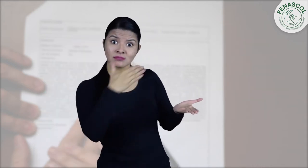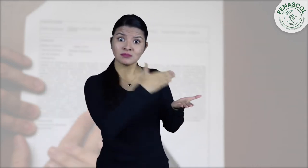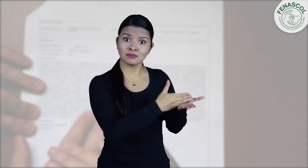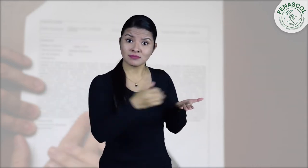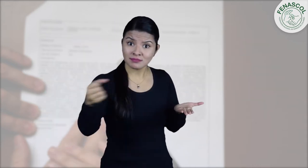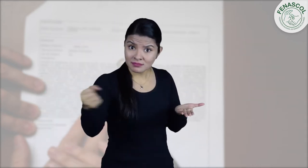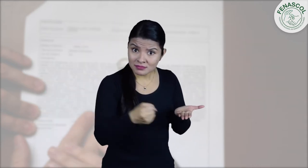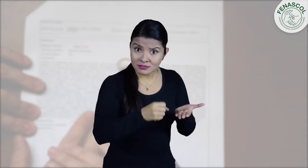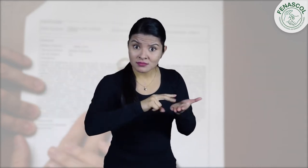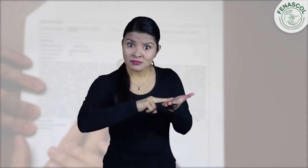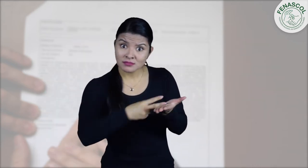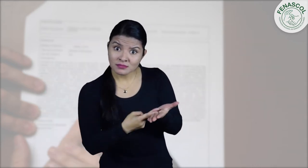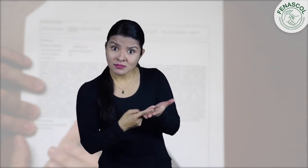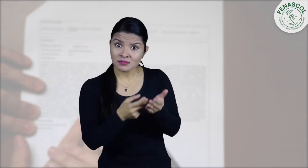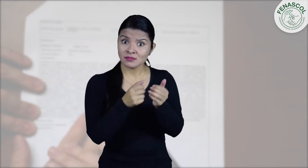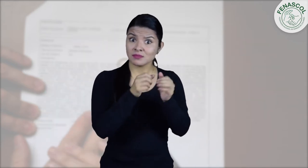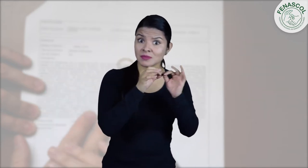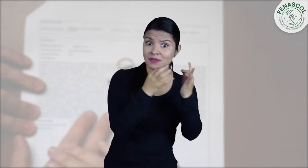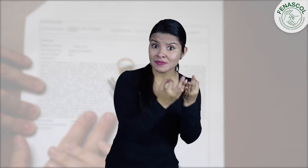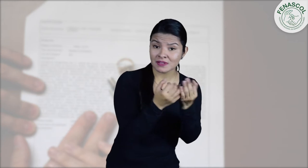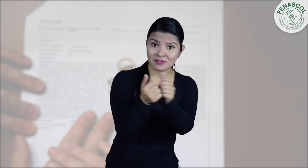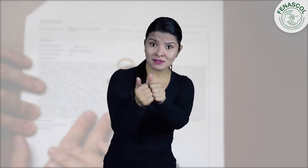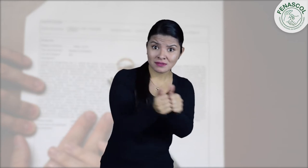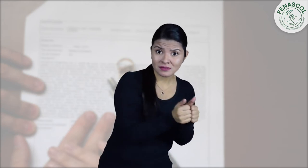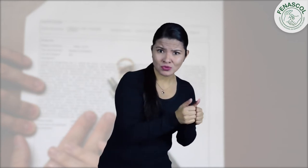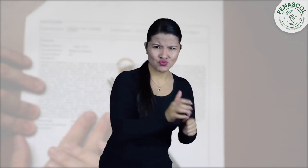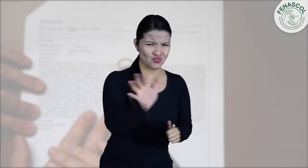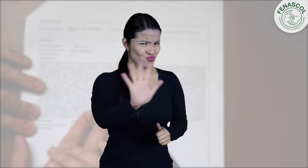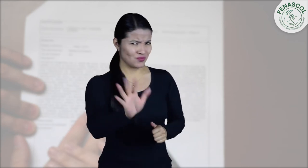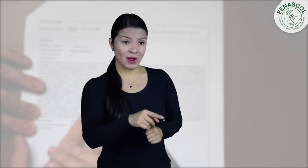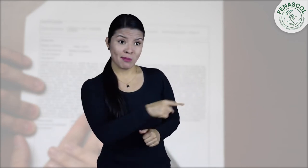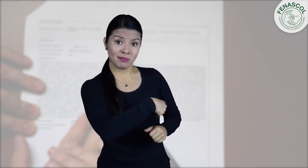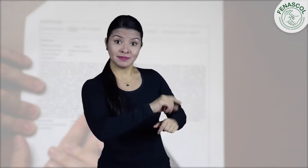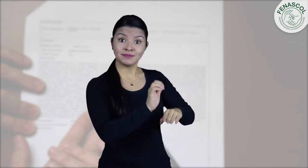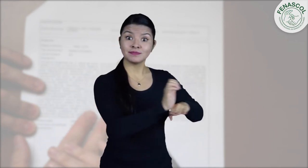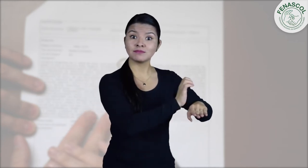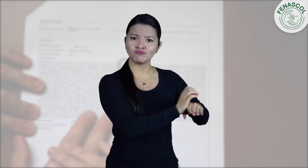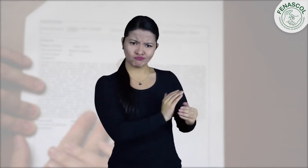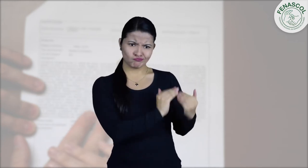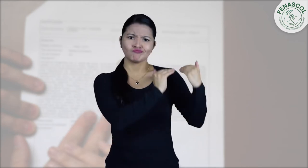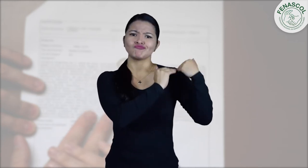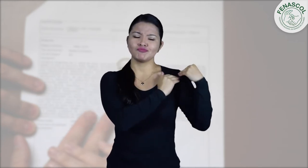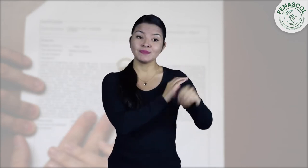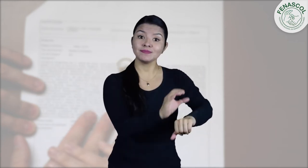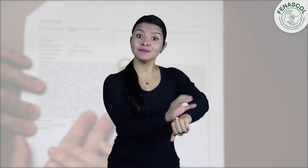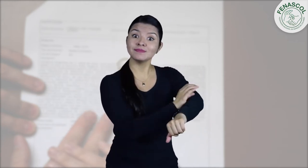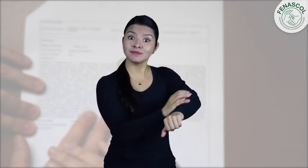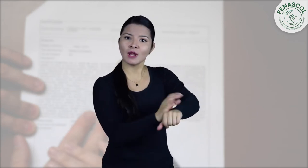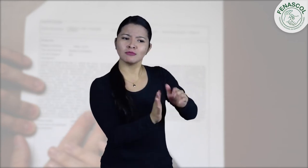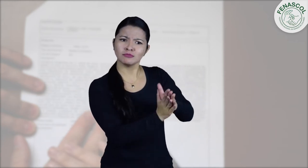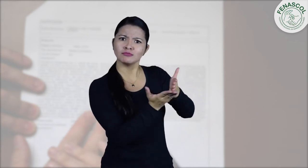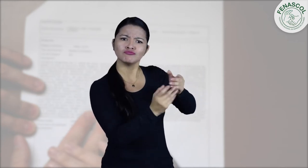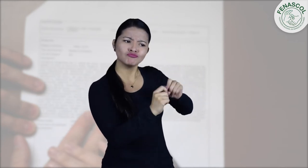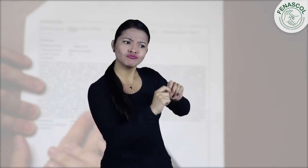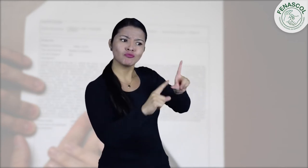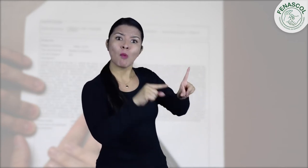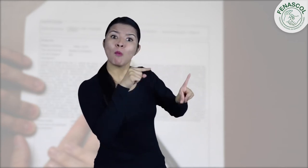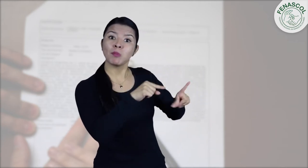personas sordas que necesitan realizar procesos notariales pueden hacerlo con total autonomía, ya que son estas entidades las encargadas de